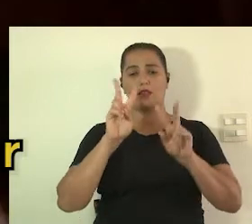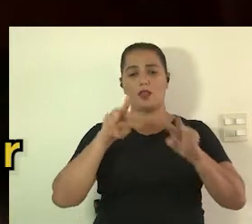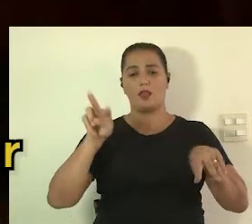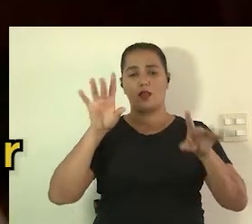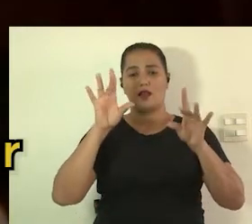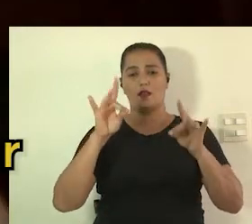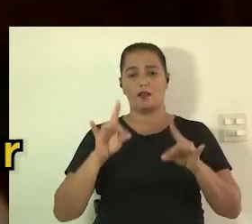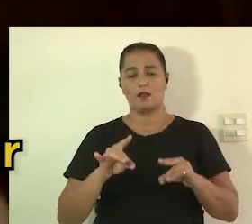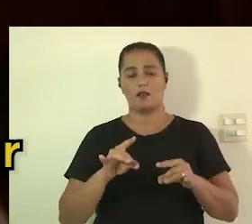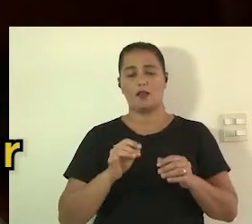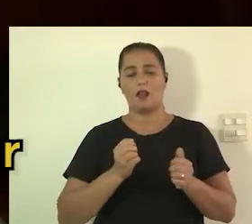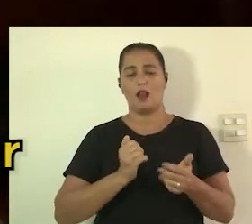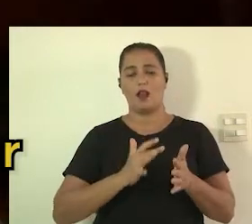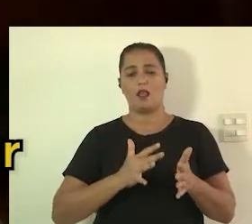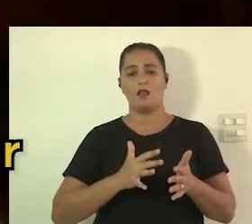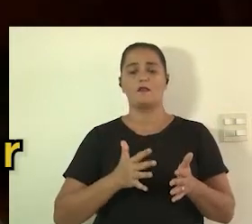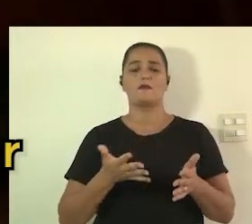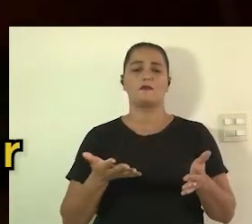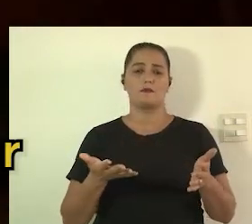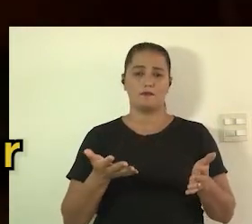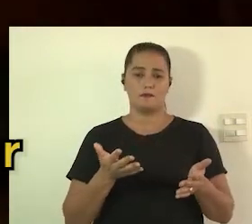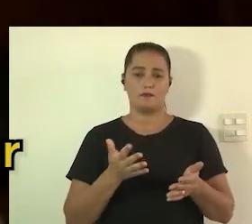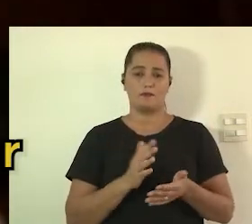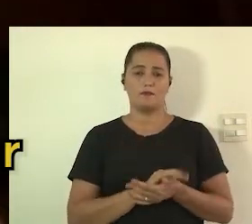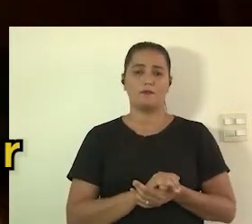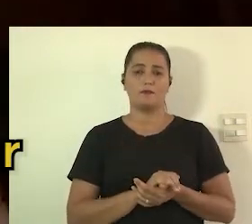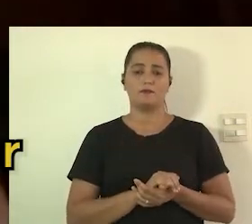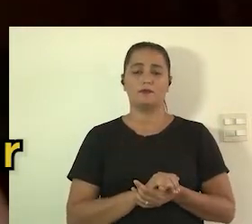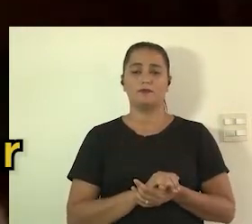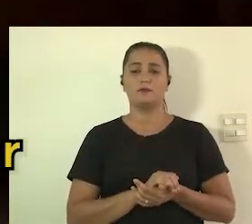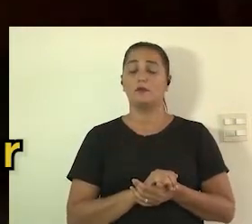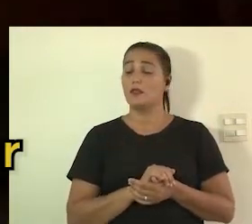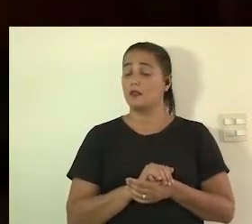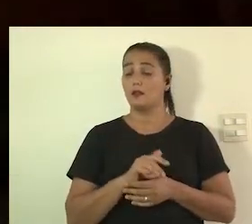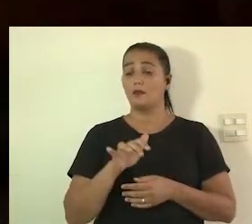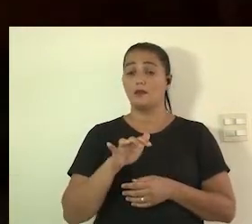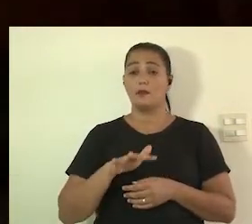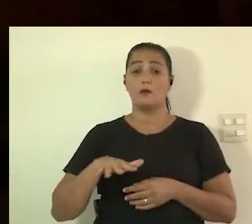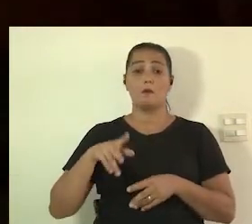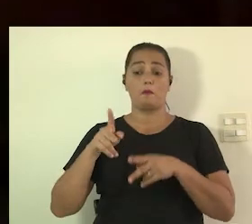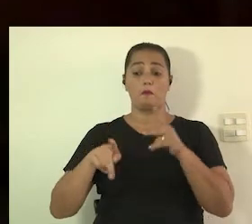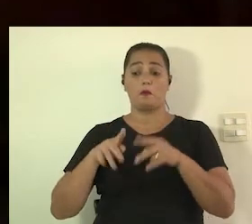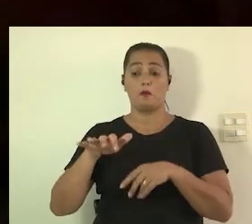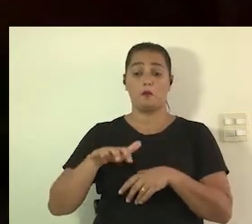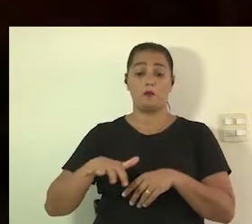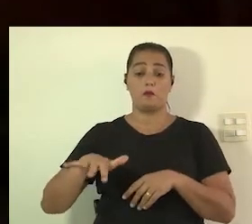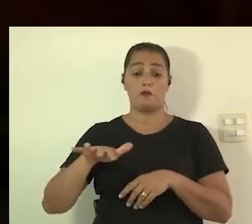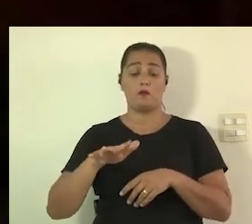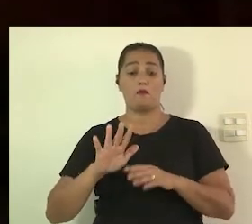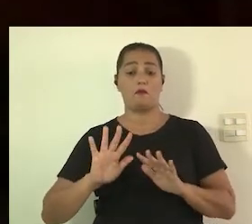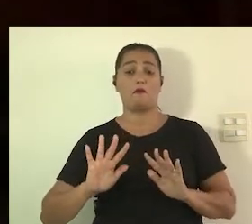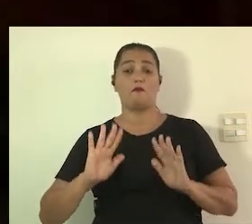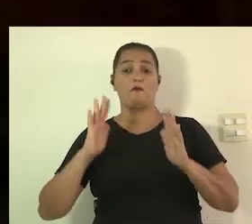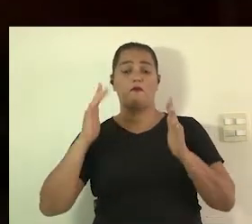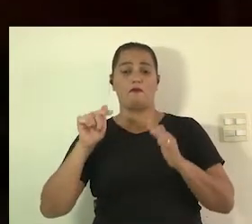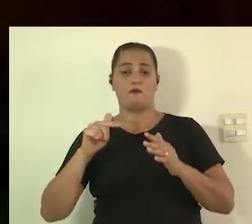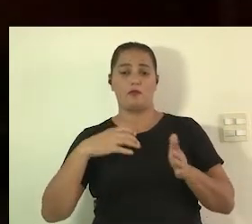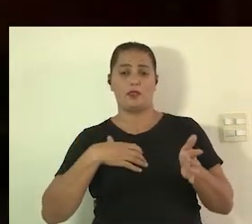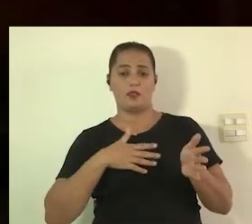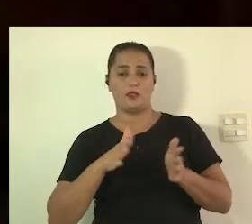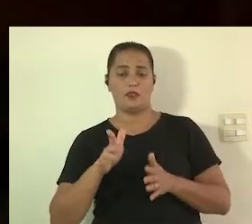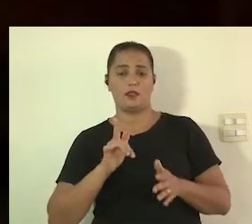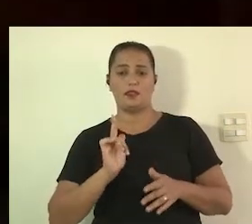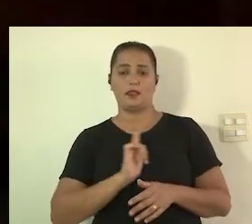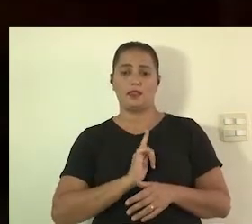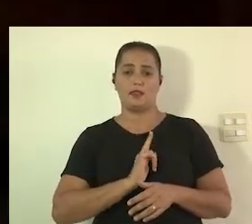audiodescrição e a Libras a Libras muito mais popular não só para dizer olha nosso evento está acessível